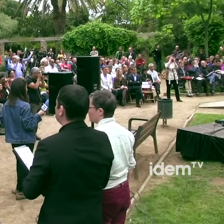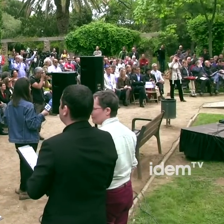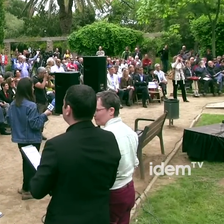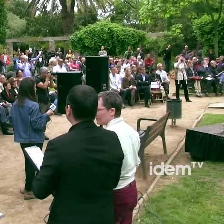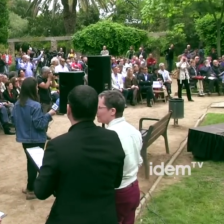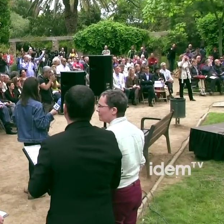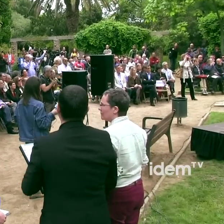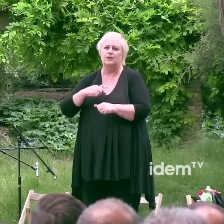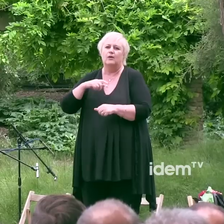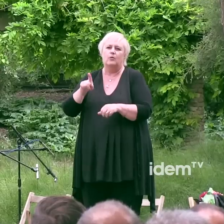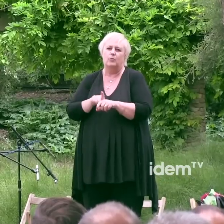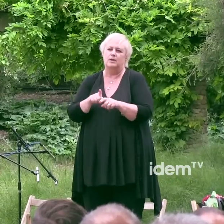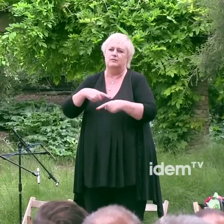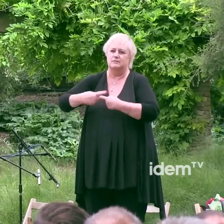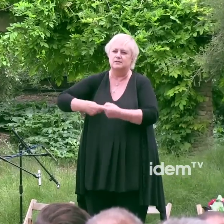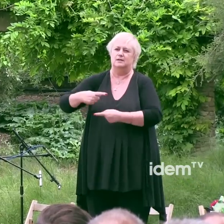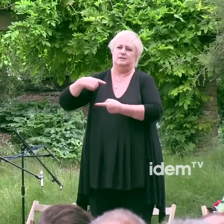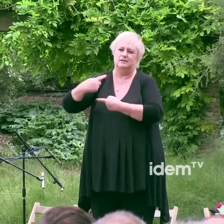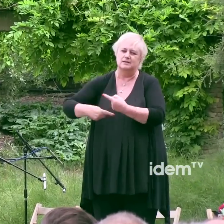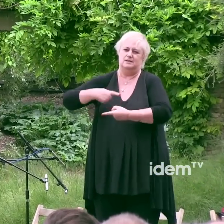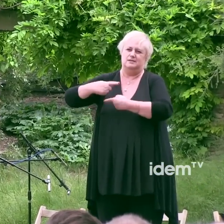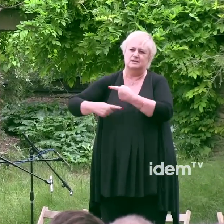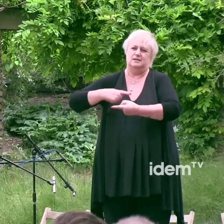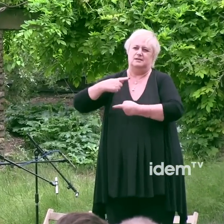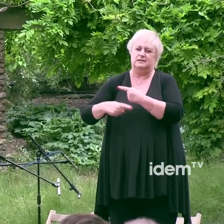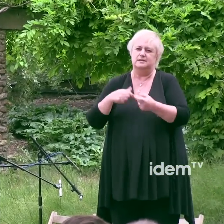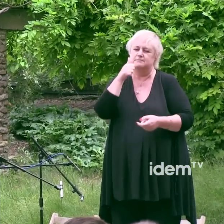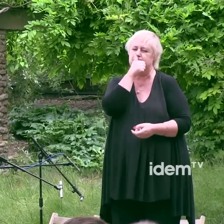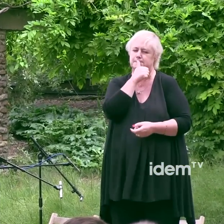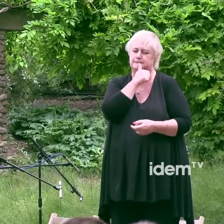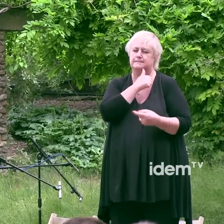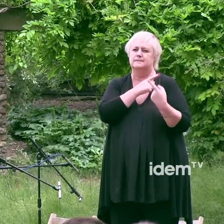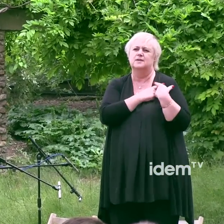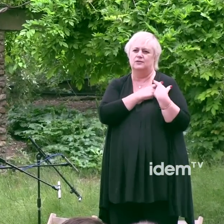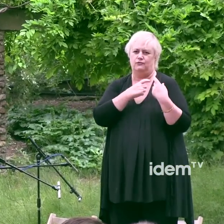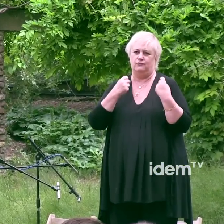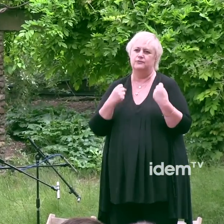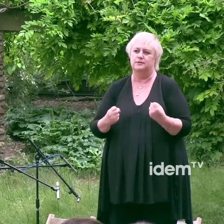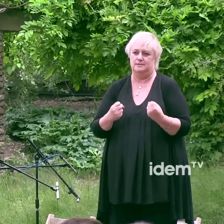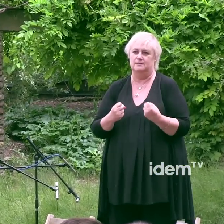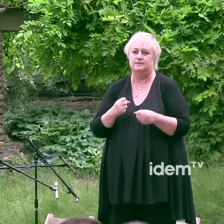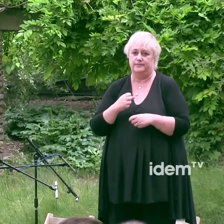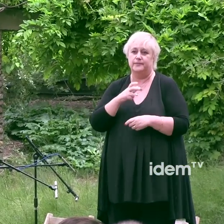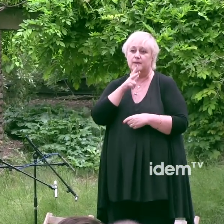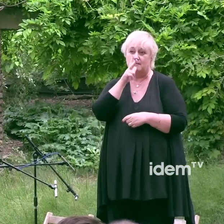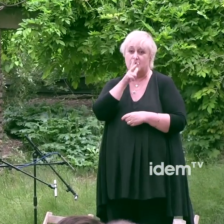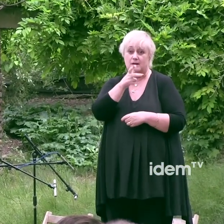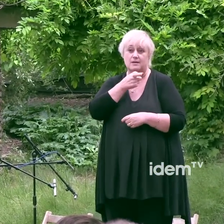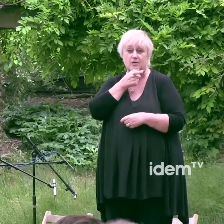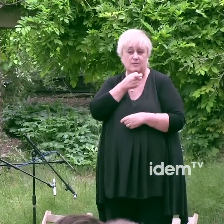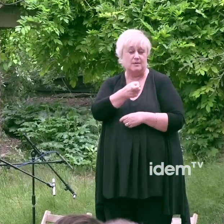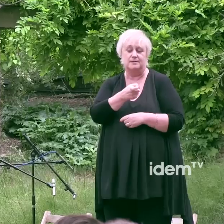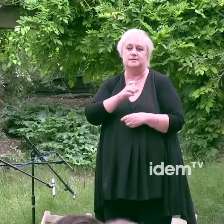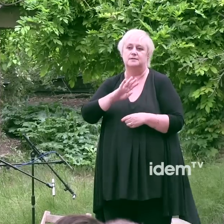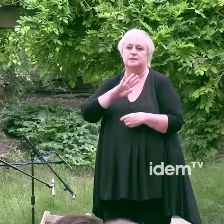generació o re de generació segueix suportant el major peix d'aquesta lacra. L'homofòbia és el principal